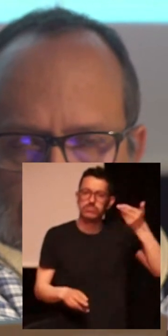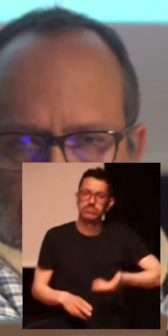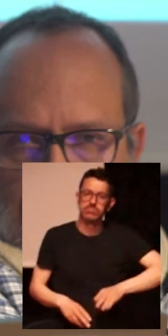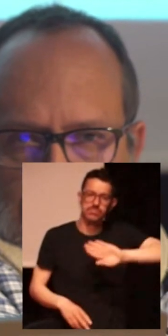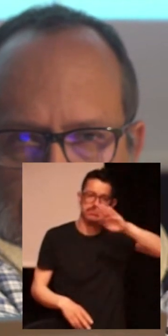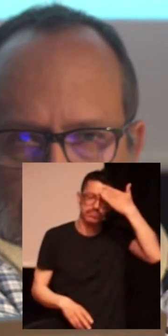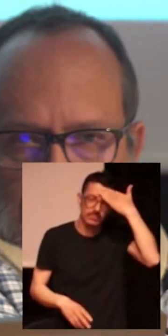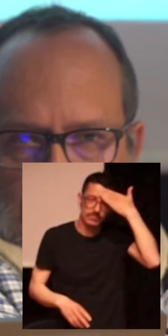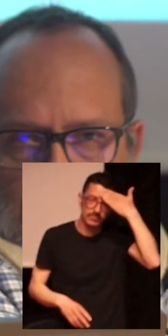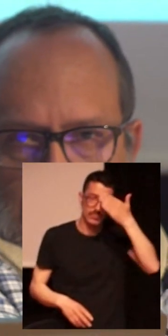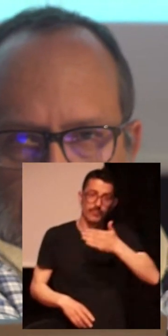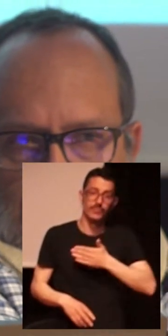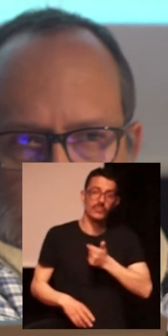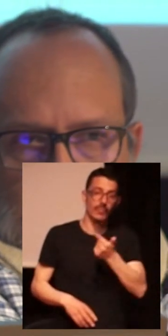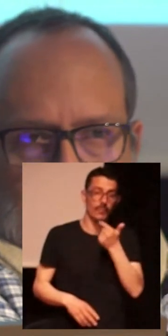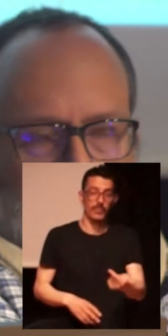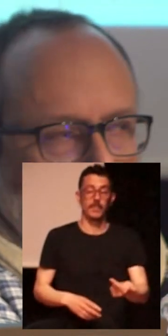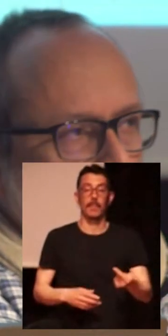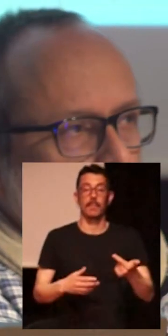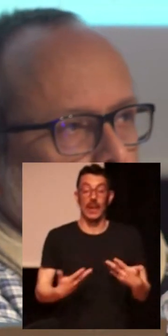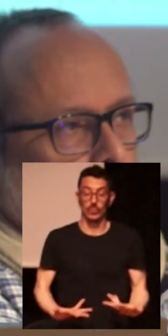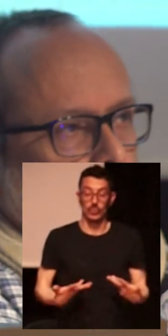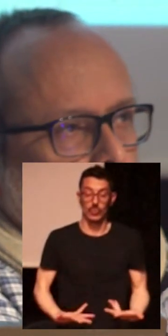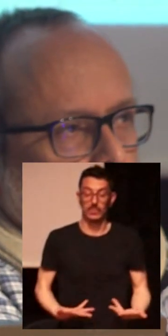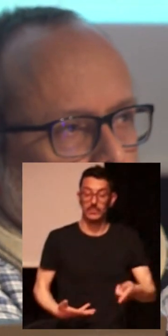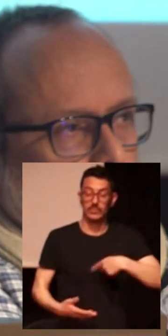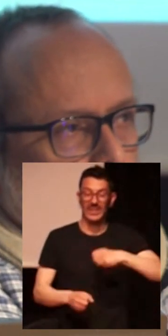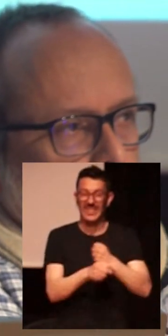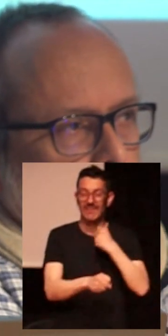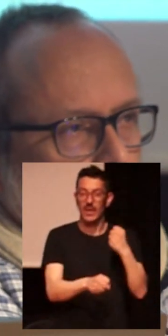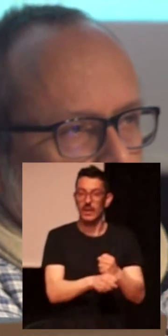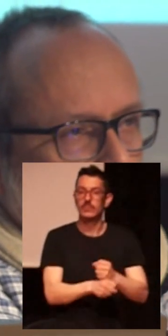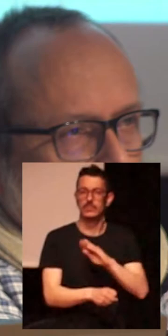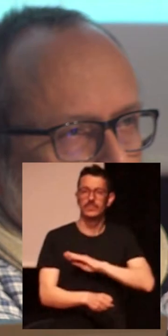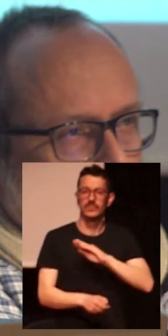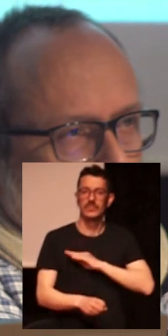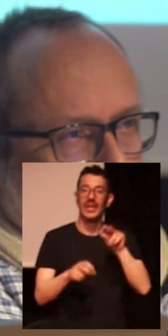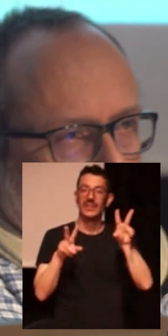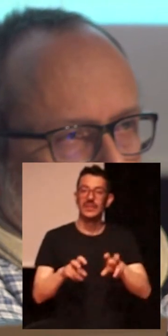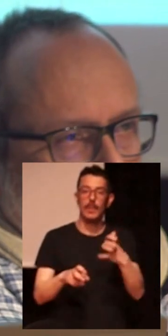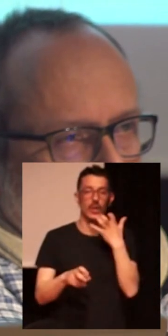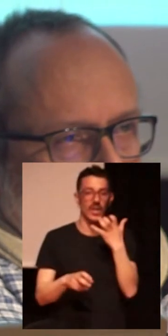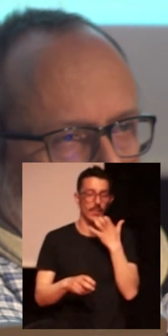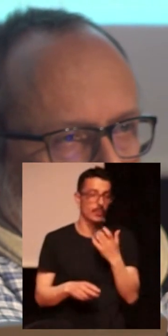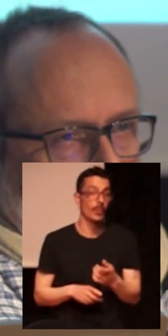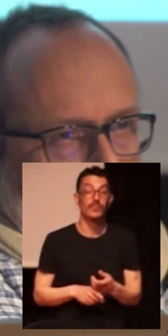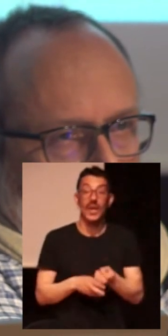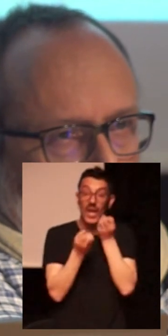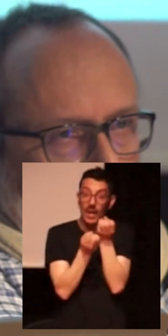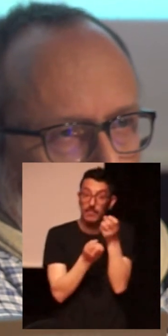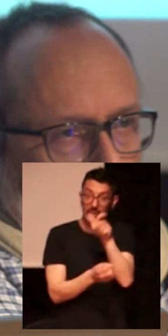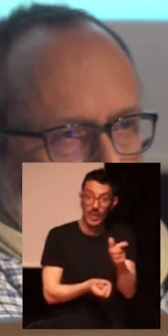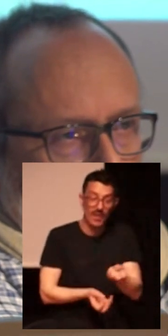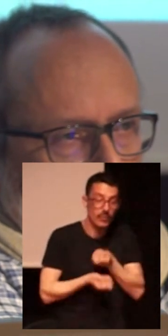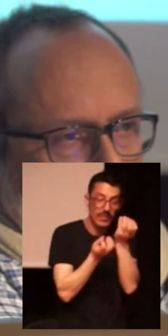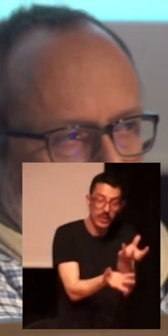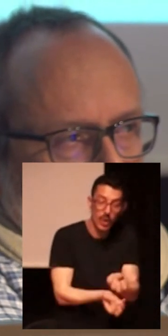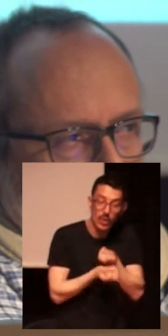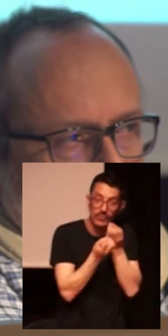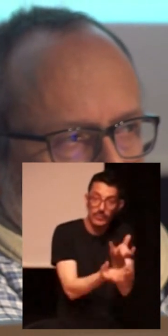ahora se está trabajando mucho en la idea de que, en la medida que informemos más a las personas acerca de la